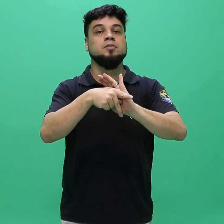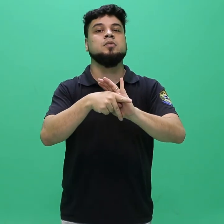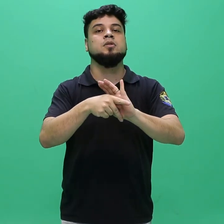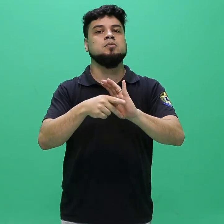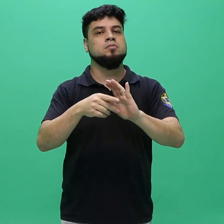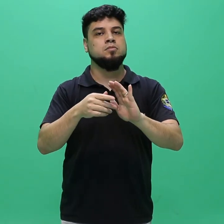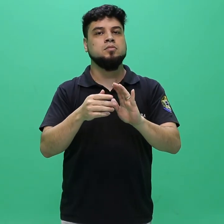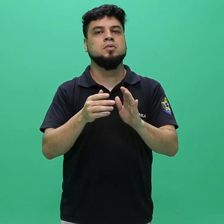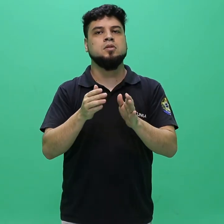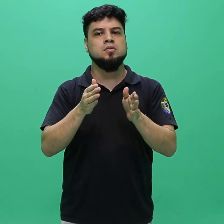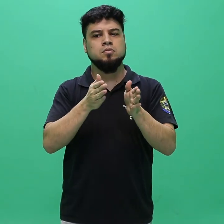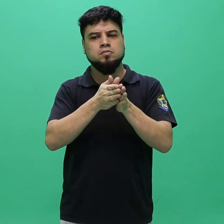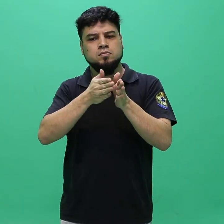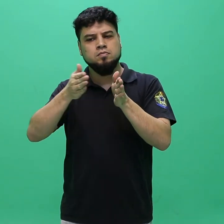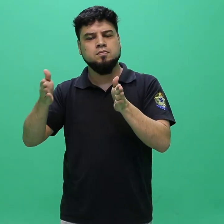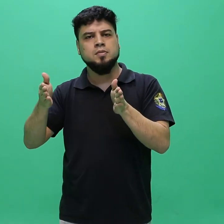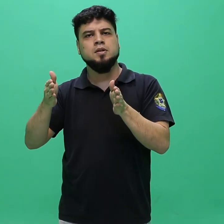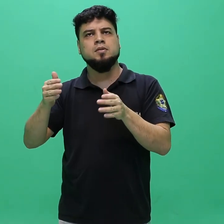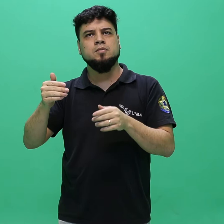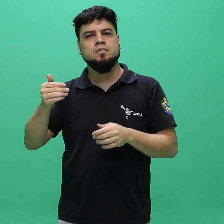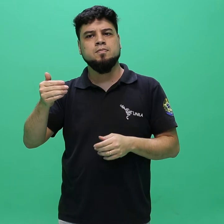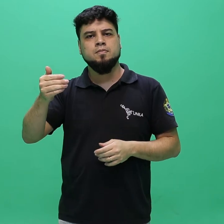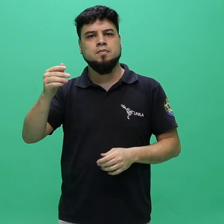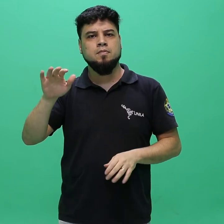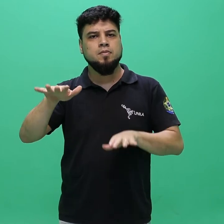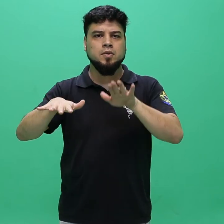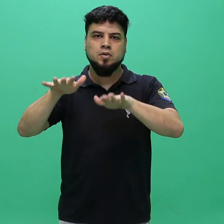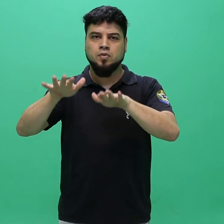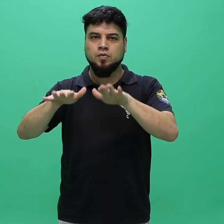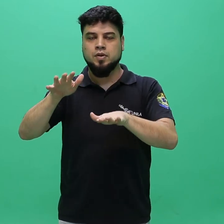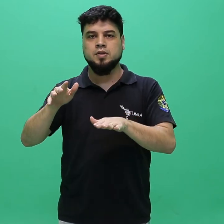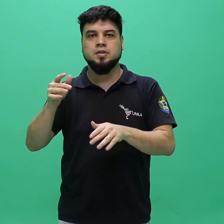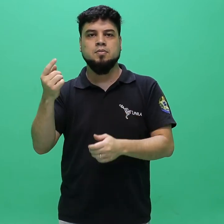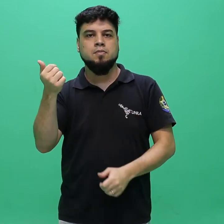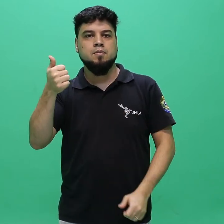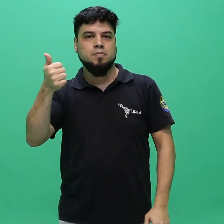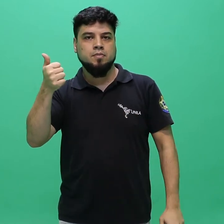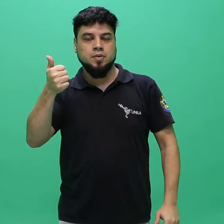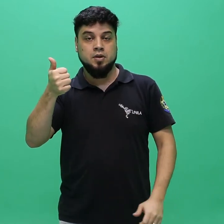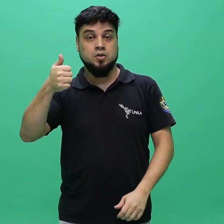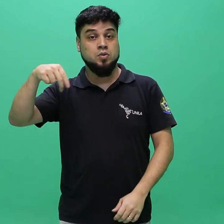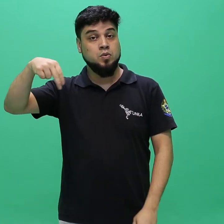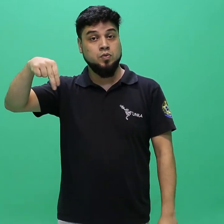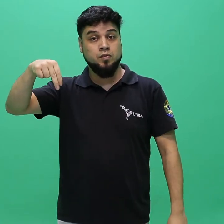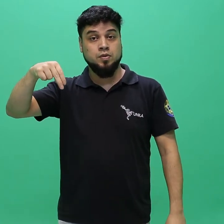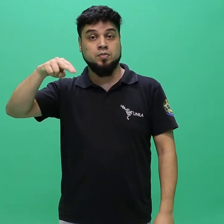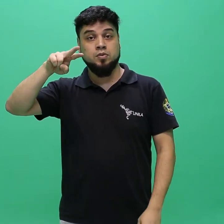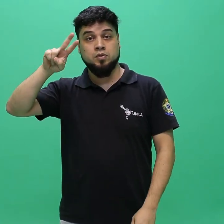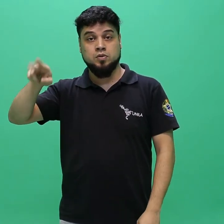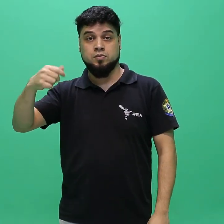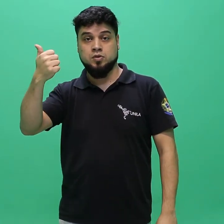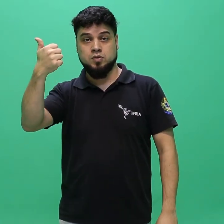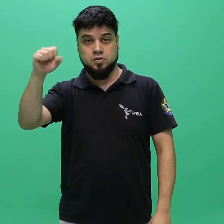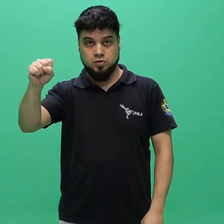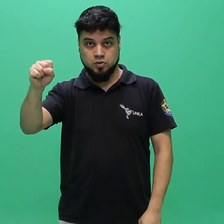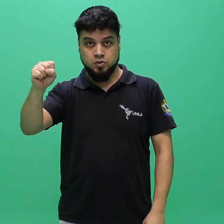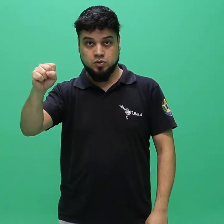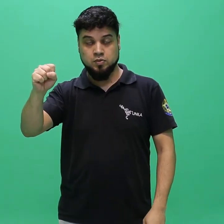provável de 1º de novembro de 2018, no portal de editais da UNILA, conforme cronograma